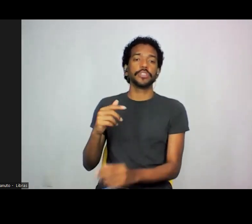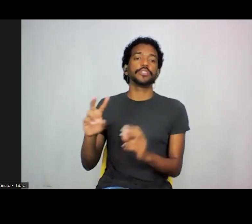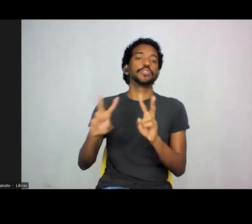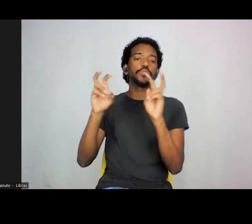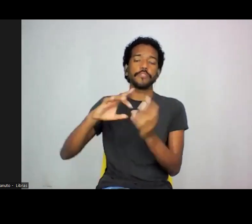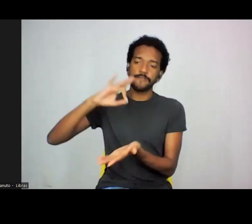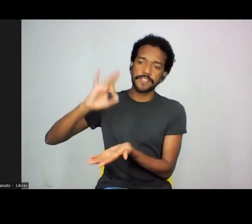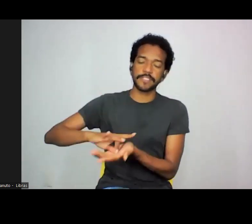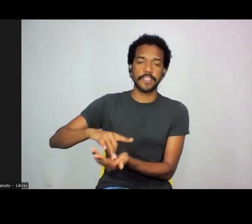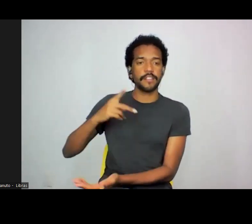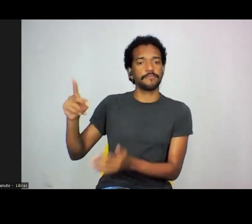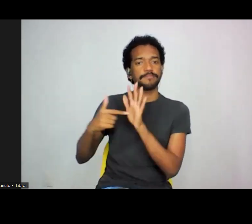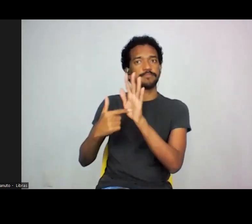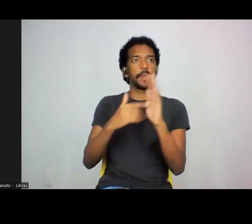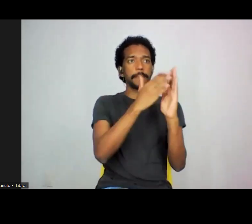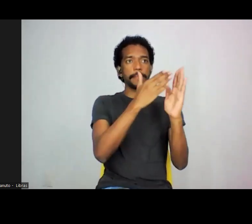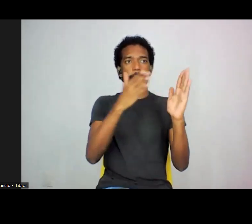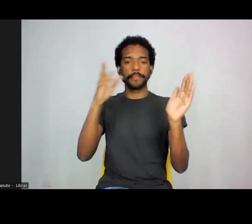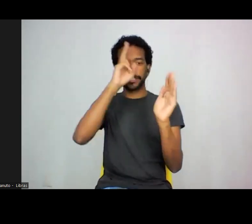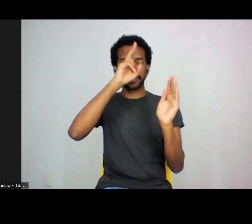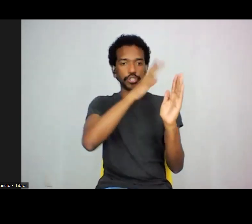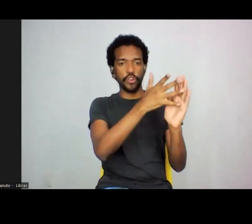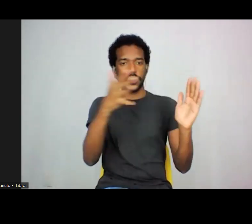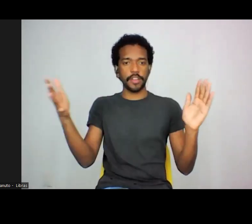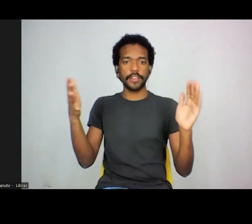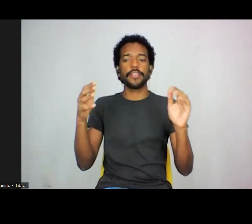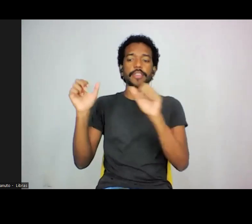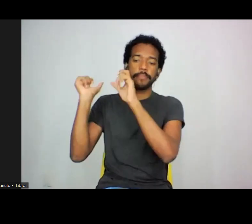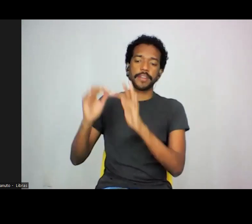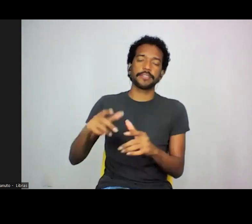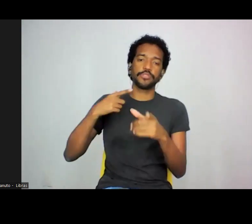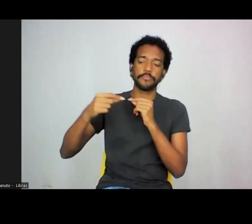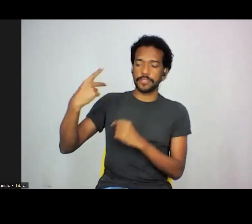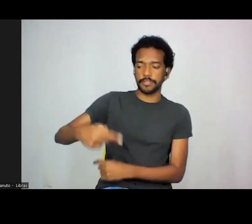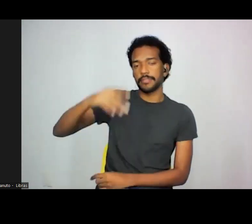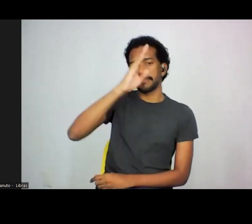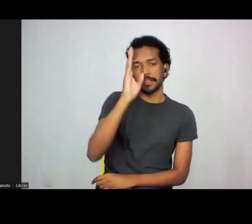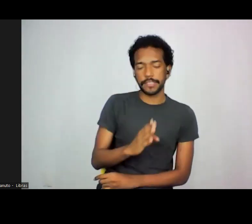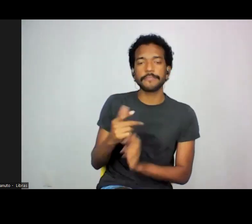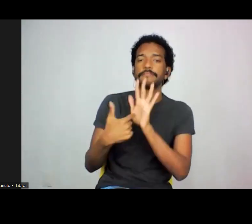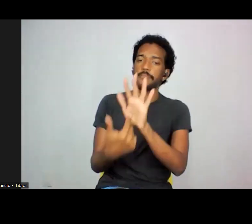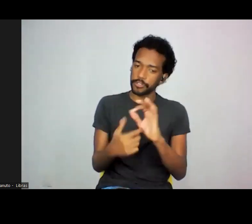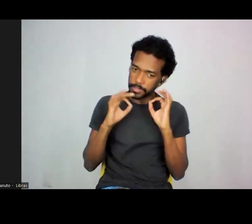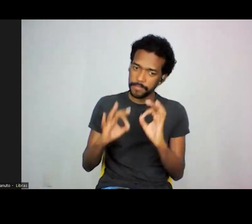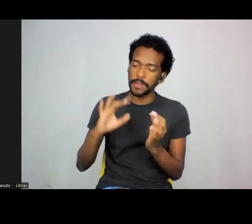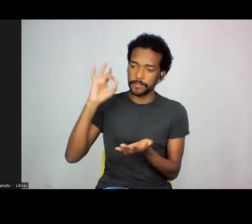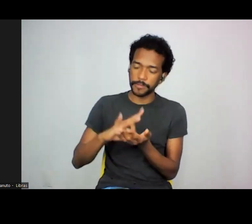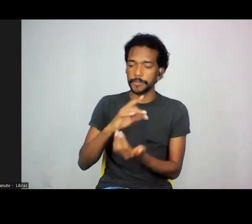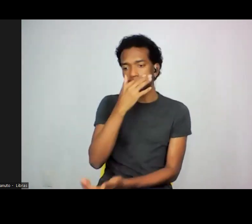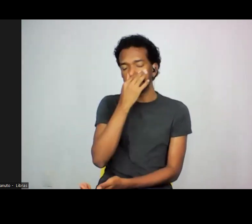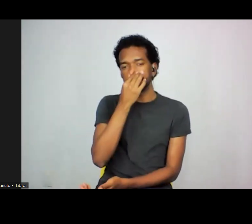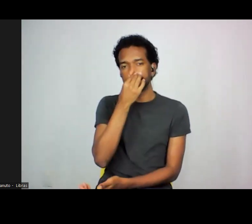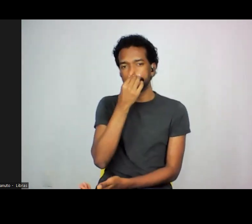imigração japonesa no Brasil, ele tem, assim, a, esses vários,